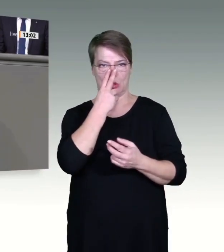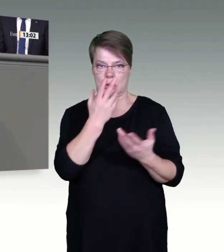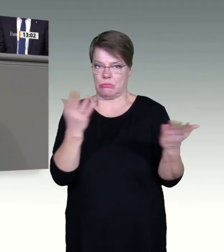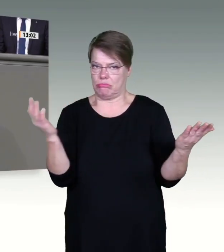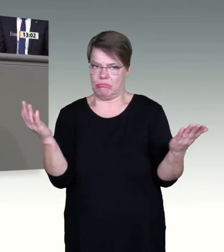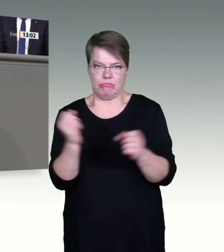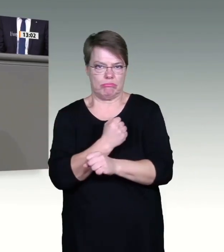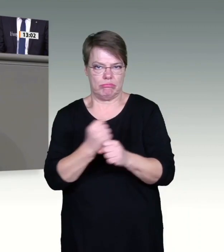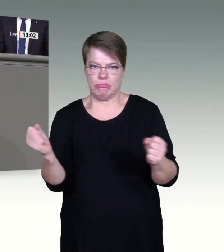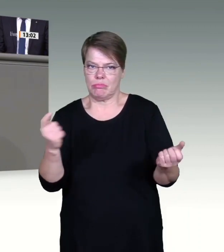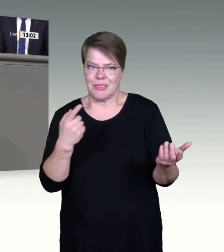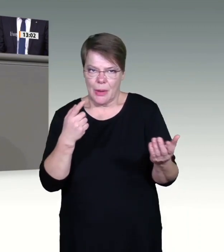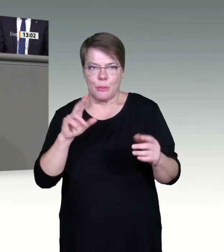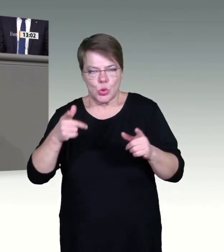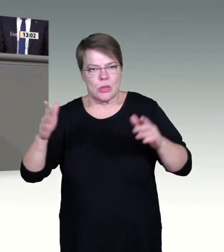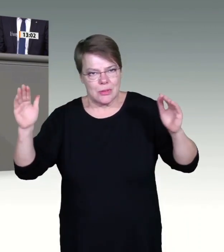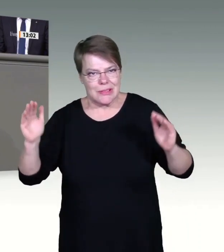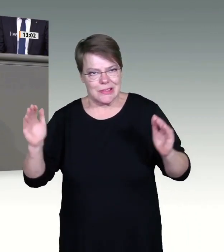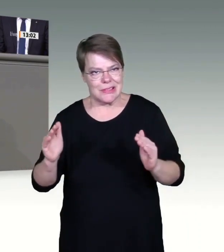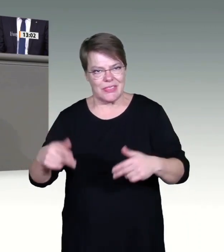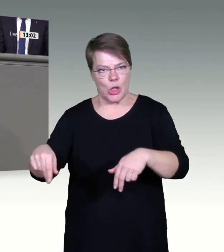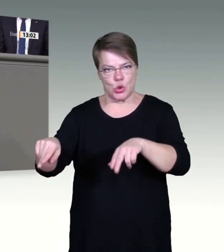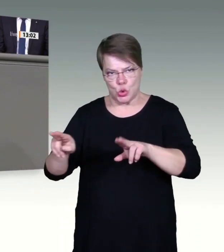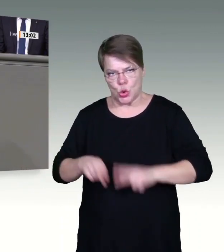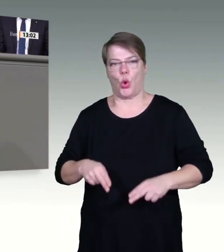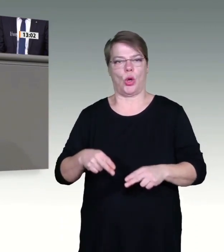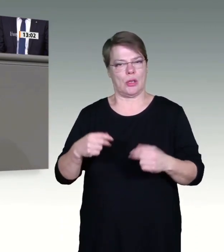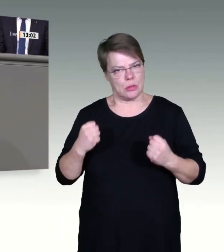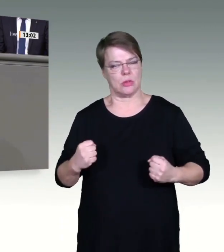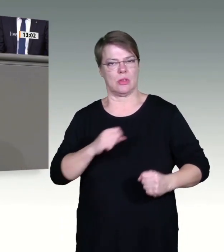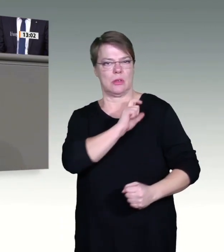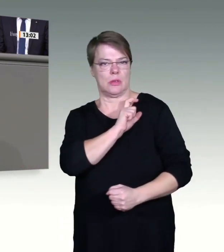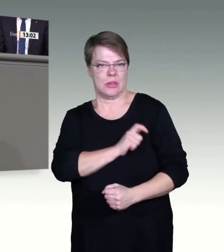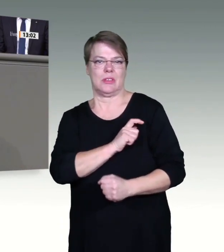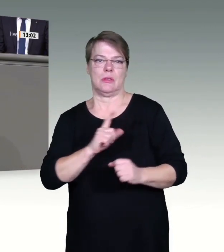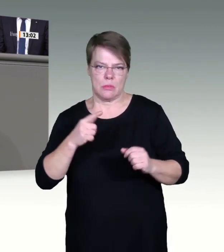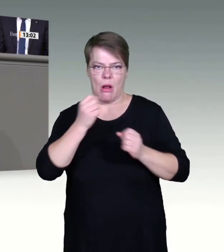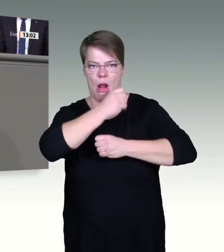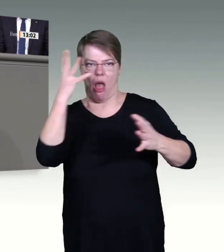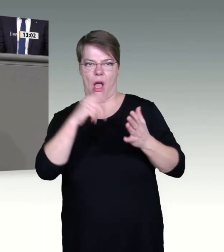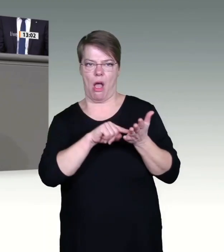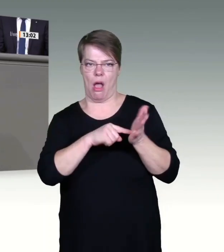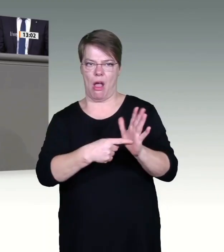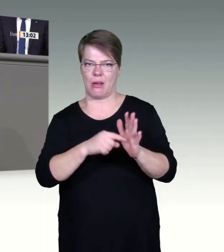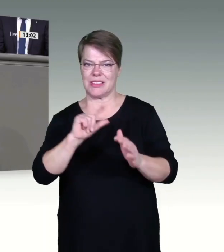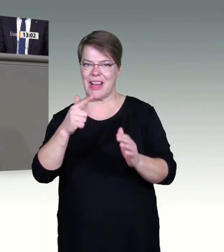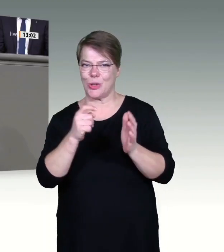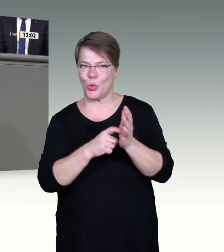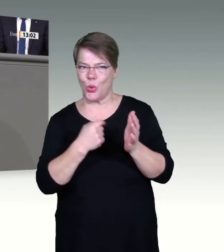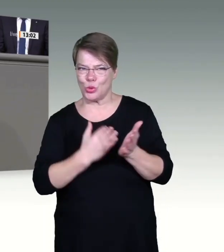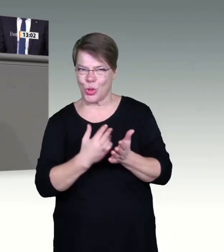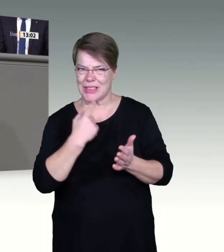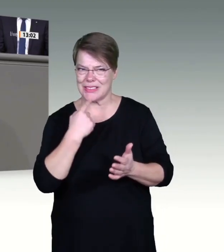Maßnahmen heute, Kontaktreduktion, Maske tragen, wie wir es endlich überall hier auch im Plenarsaal haben, das Reduzieren von